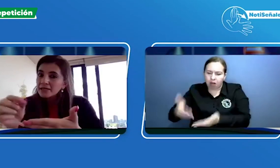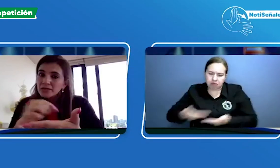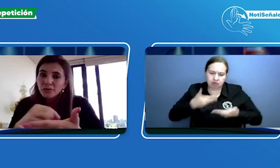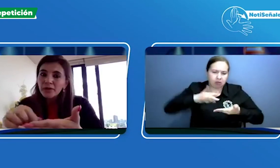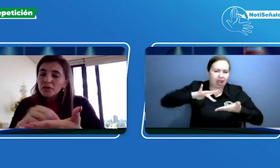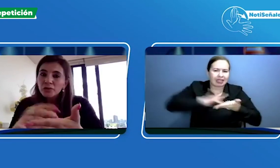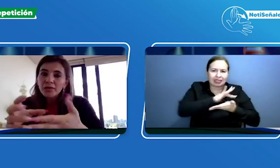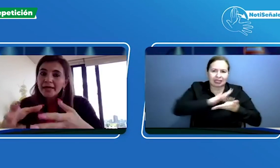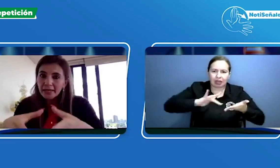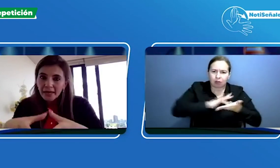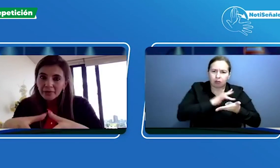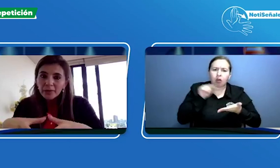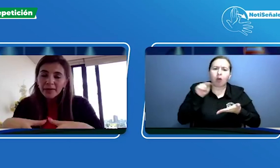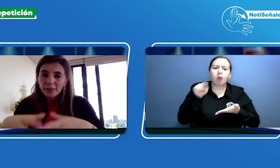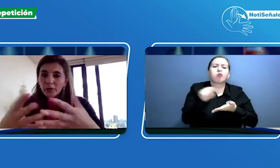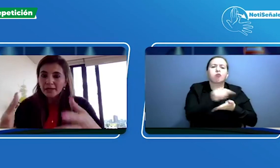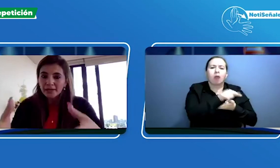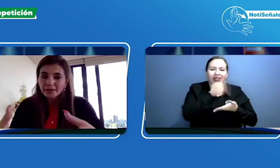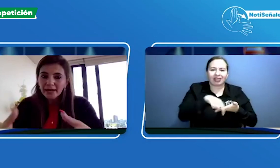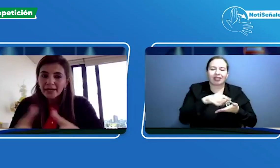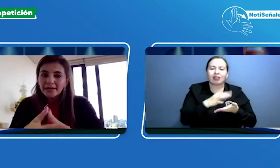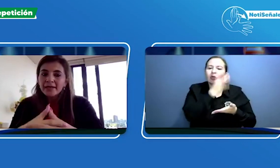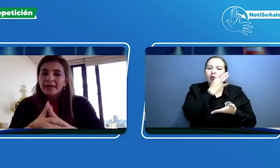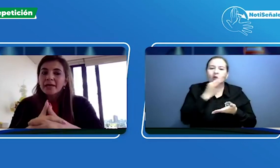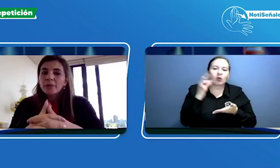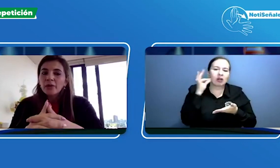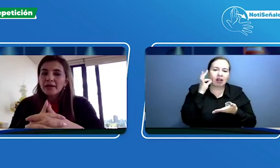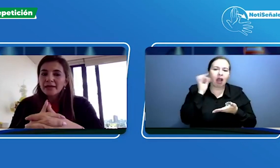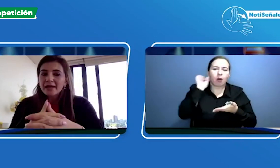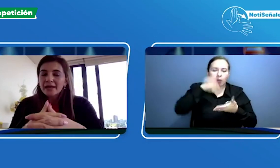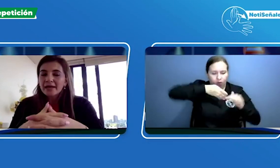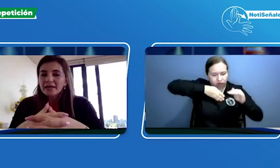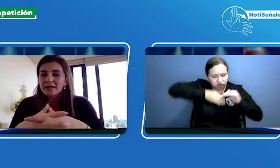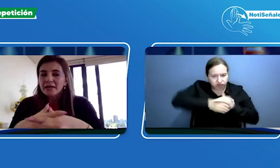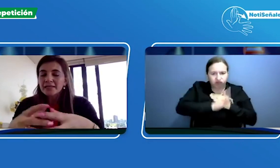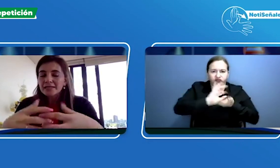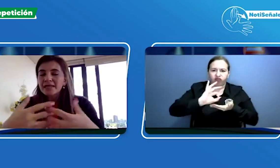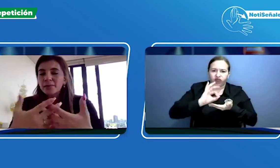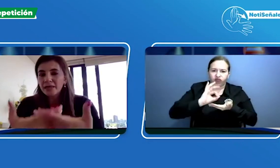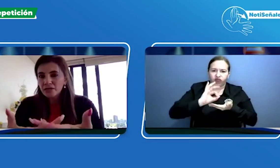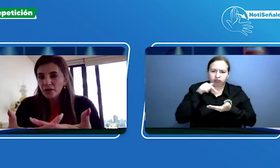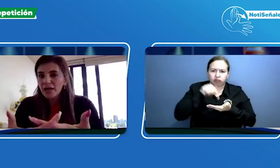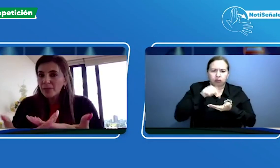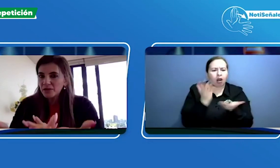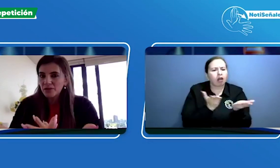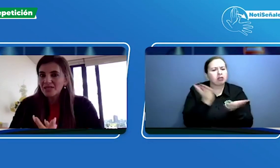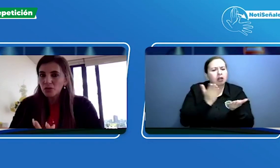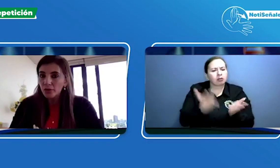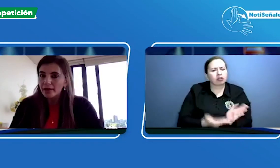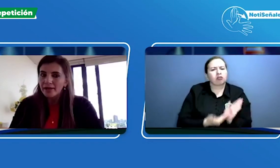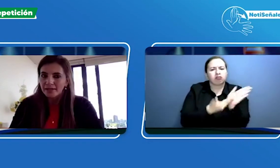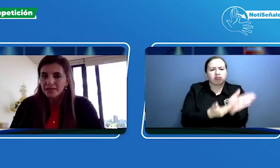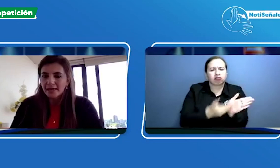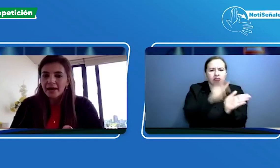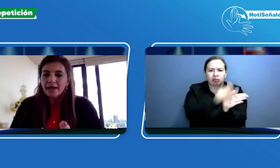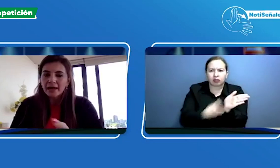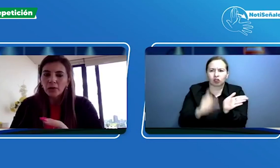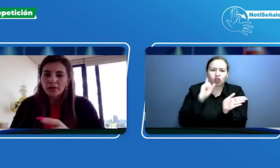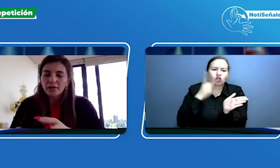centro médico tiene una clave para poder entrar y poder darle este servicio a la persona sorda que llegue a cada una de